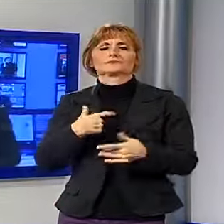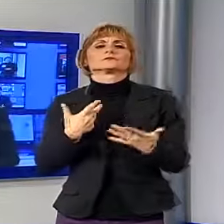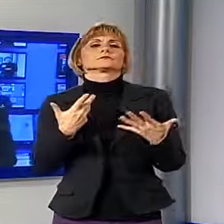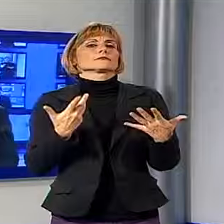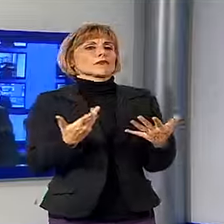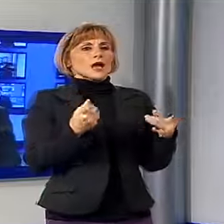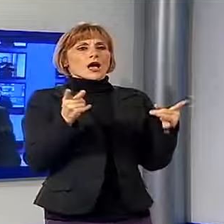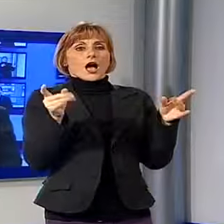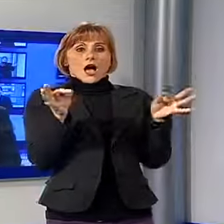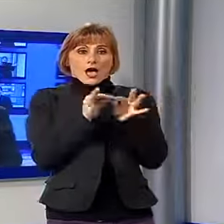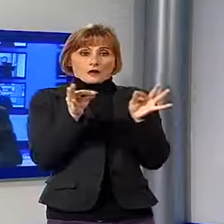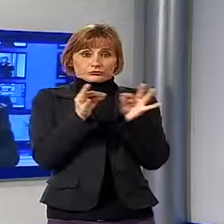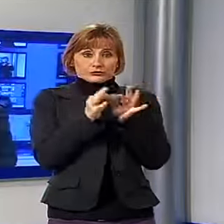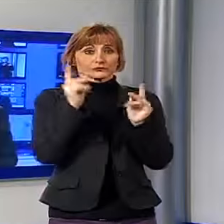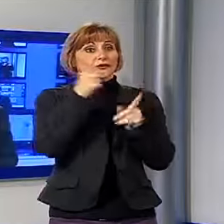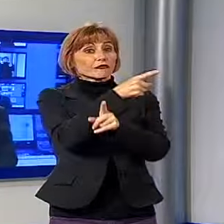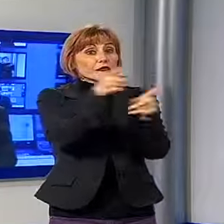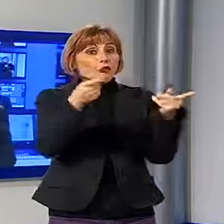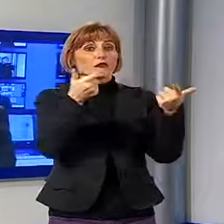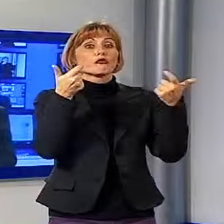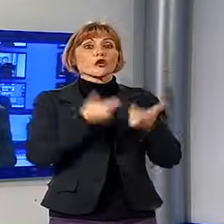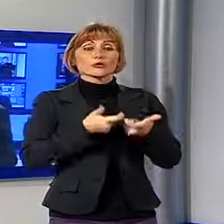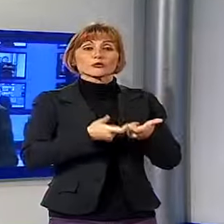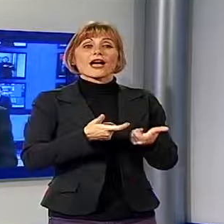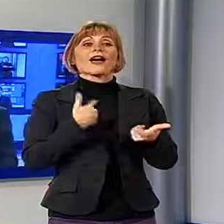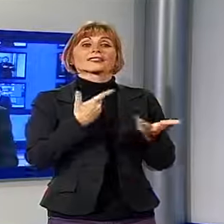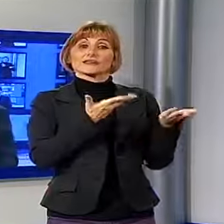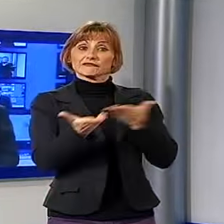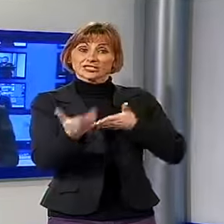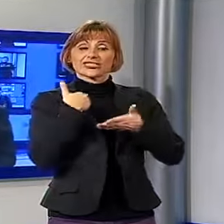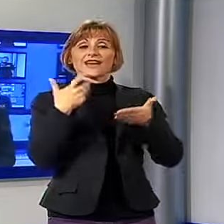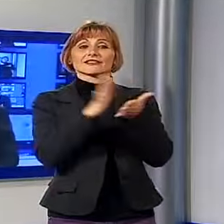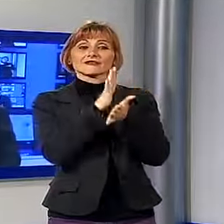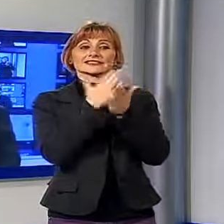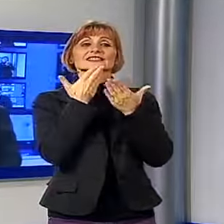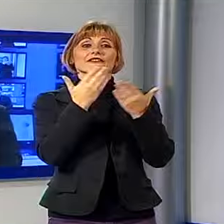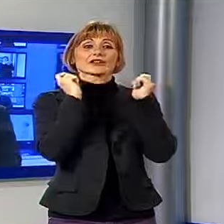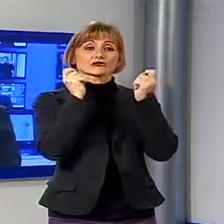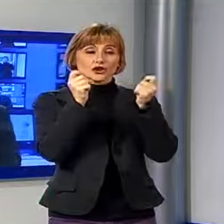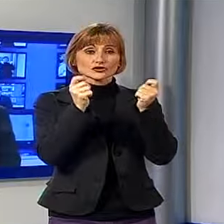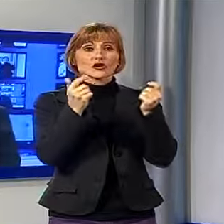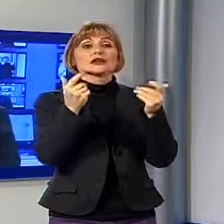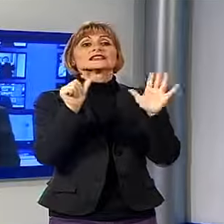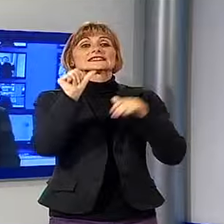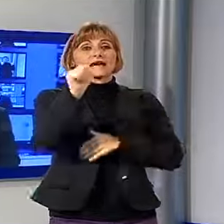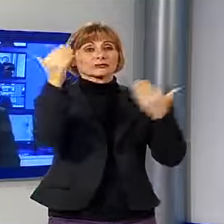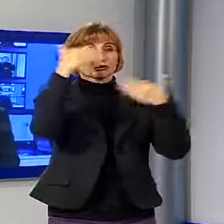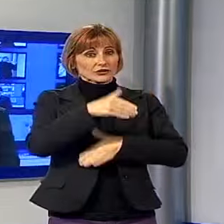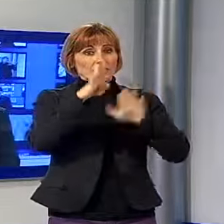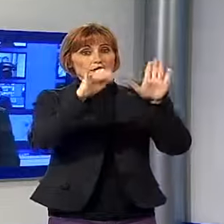se fate parte dei fortunati, sabato sera 19.30 a Chiesa di San Francesco, altrimenti su Noi TV, domenica sempre alle 21.30. Quindi